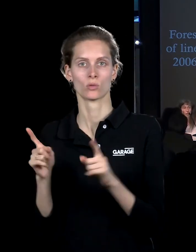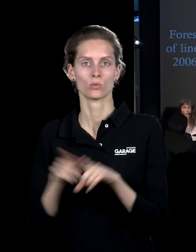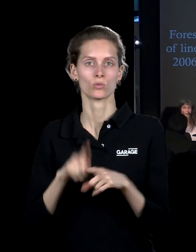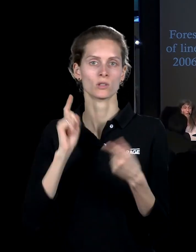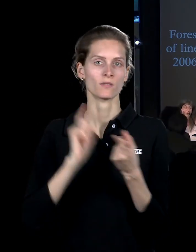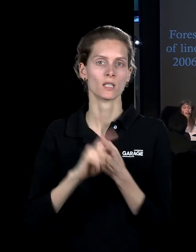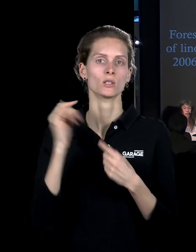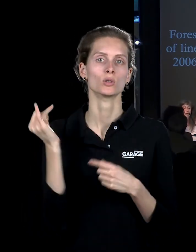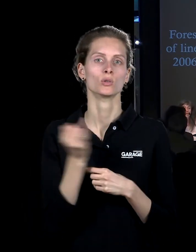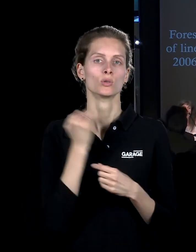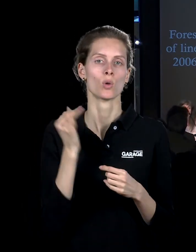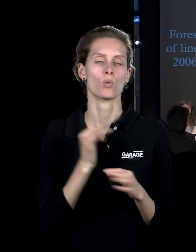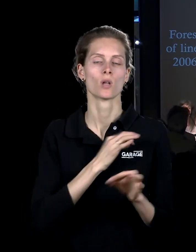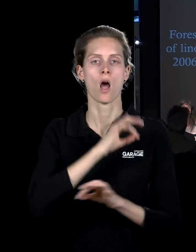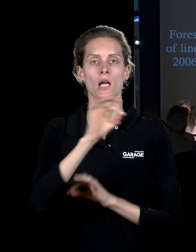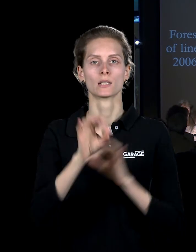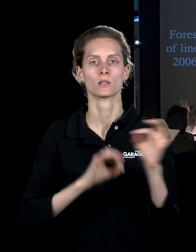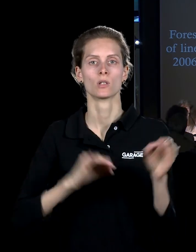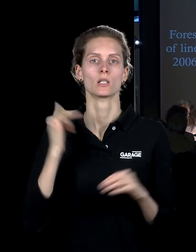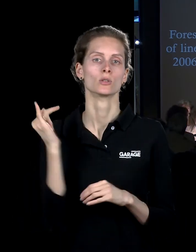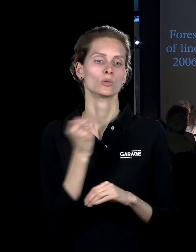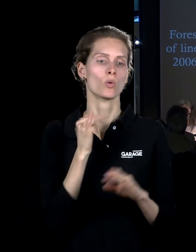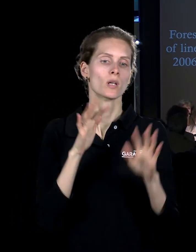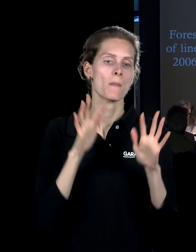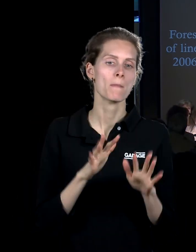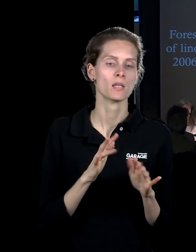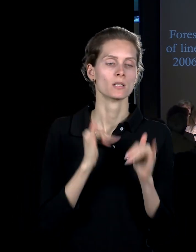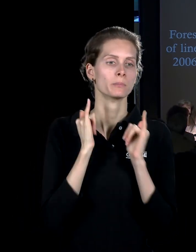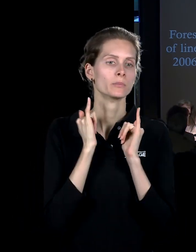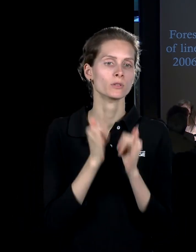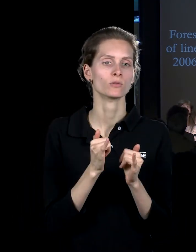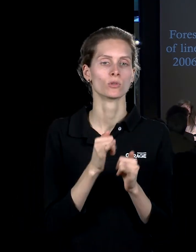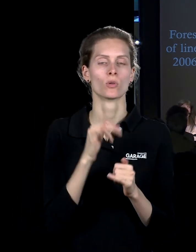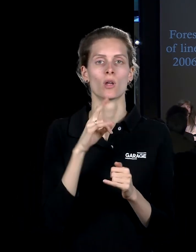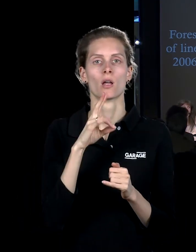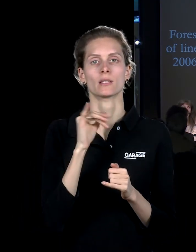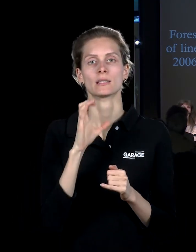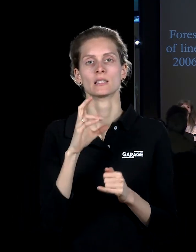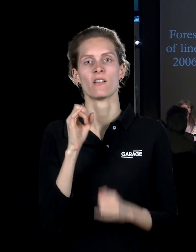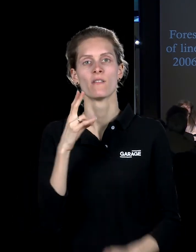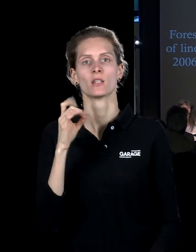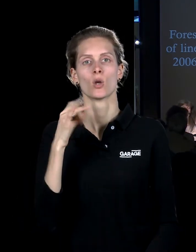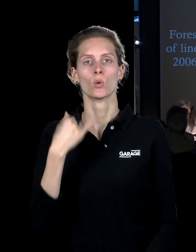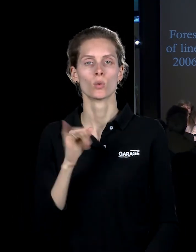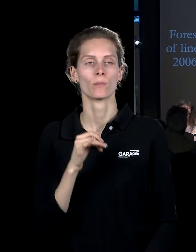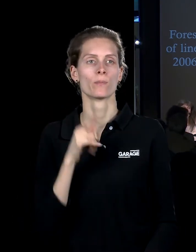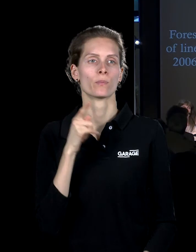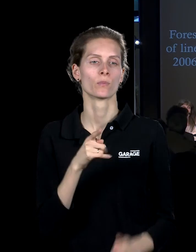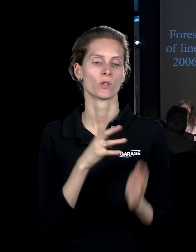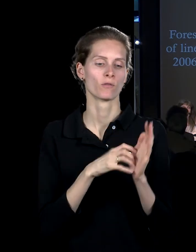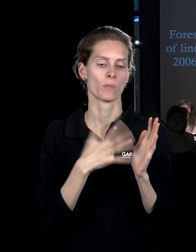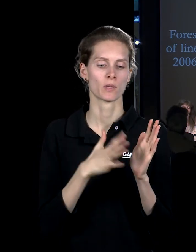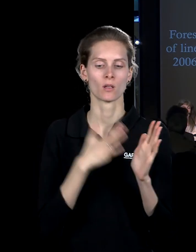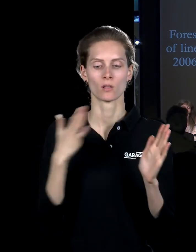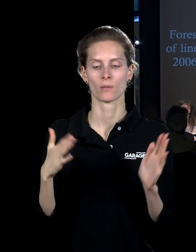архитектуры, который не история архитектуры, а история места, был посвящен Миссу Ван-де-Рое, который в 50-е архитектору